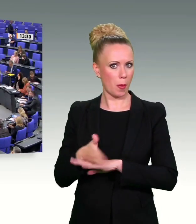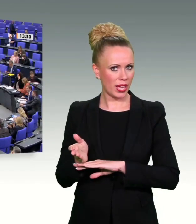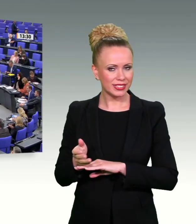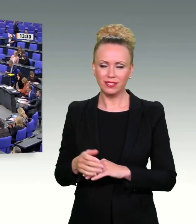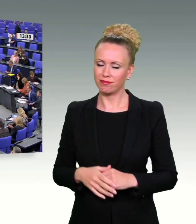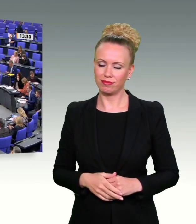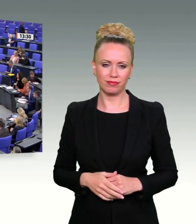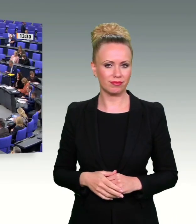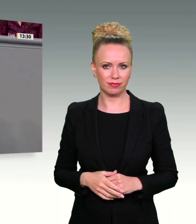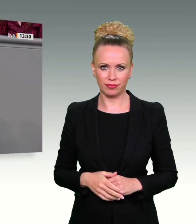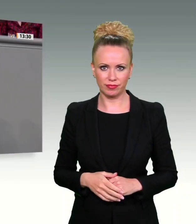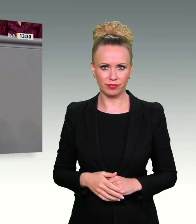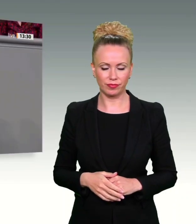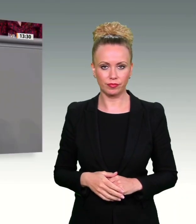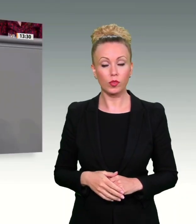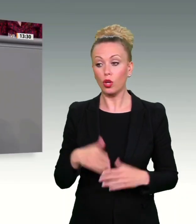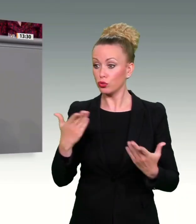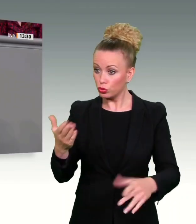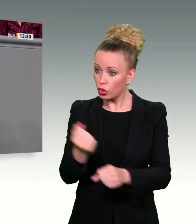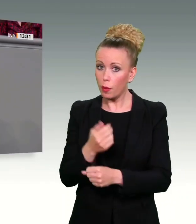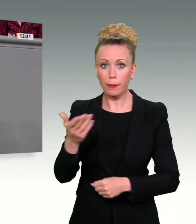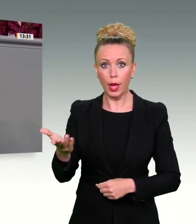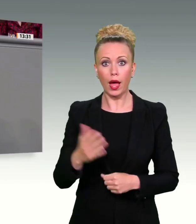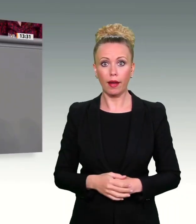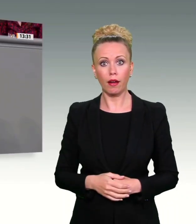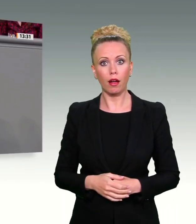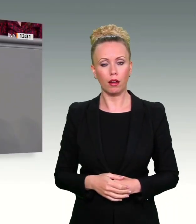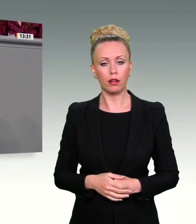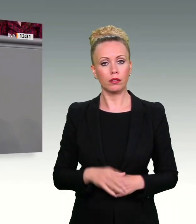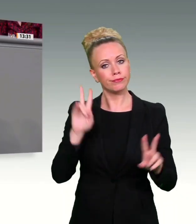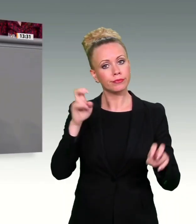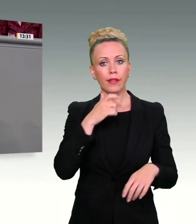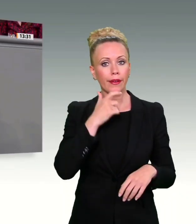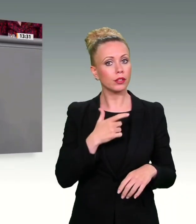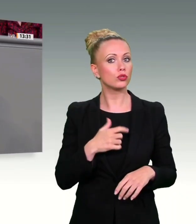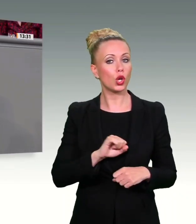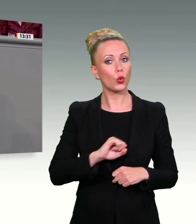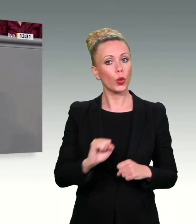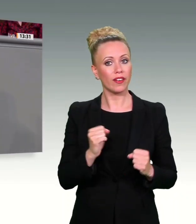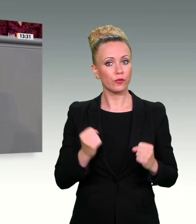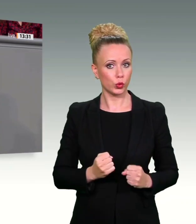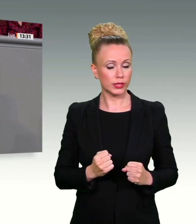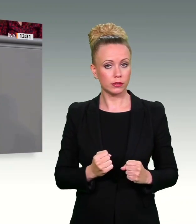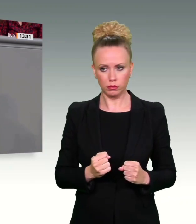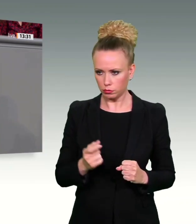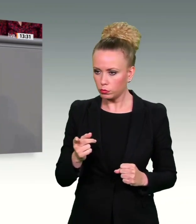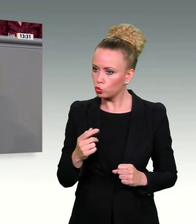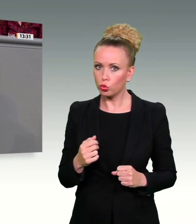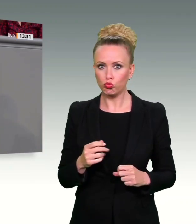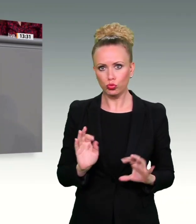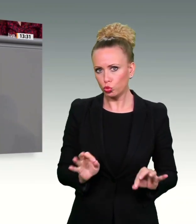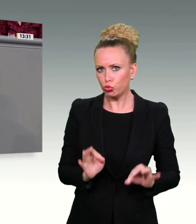Das machen Sie aber mit Ihrem Vorschlag Big Fees. Ich habe gar nichts dagegen, dass wir Big Fees machen, weil da sind nämlich auch die Verkehrs und